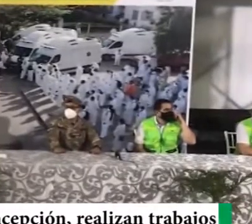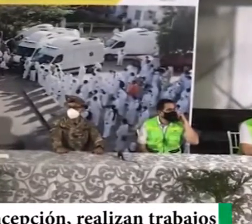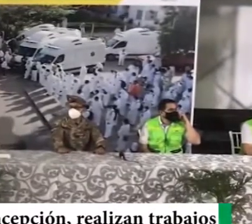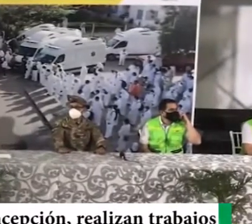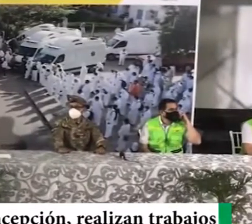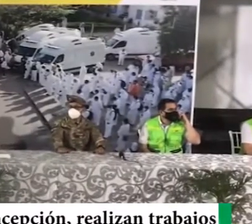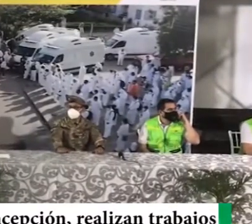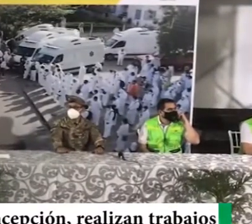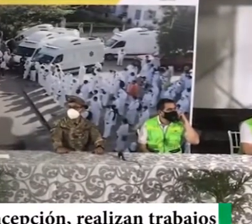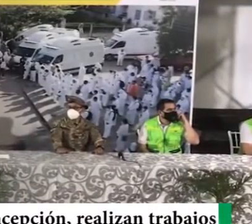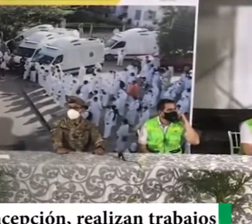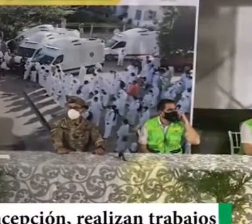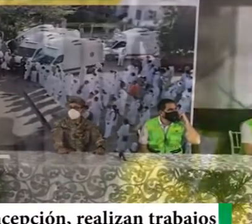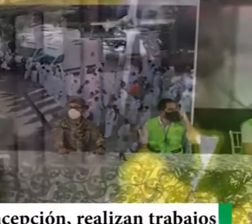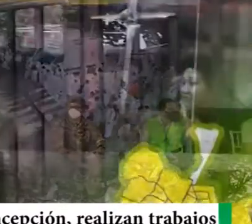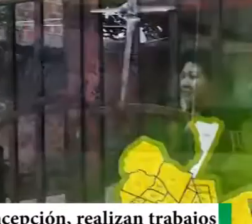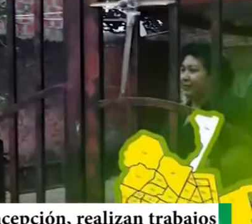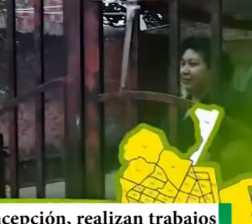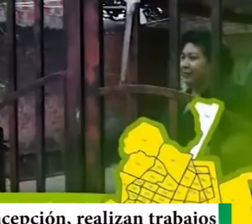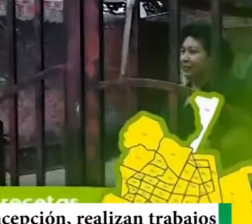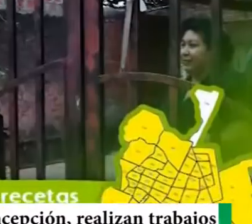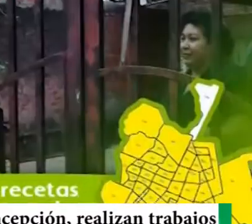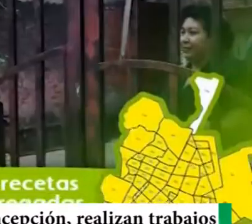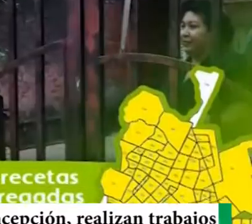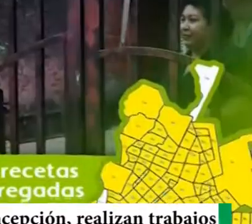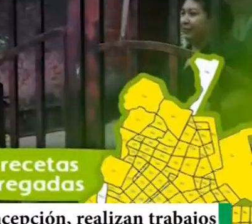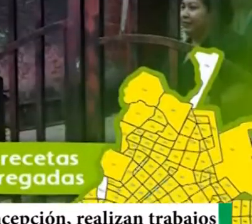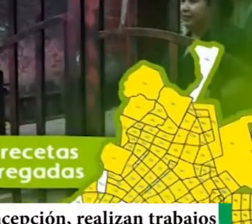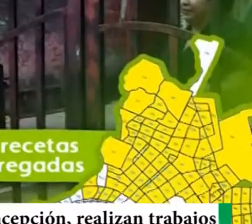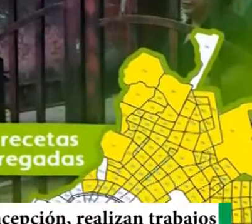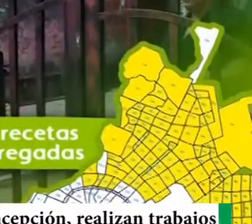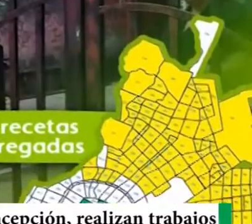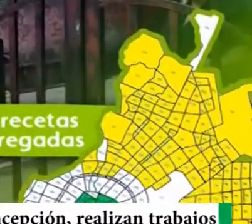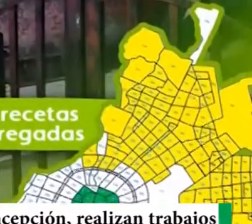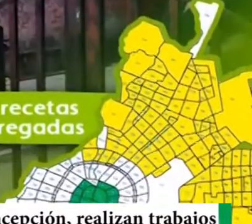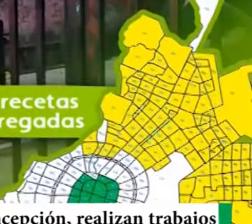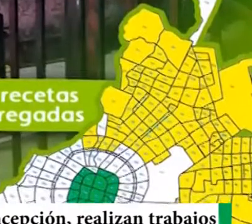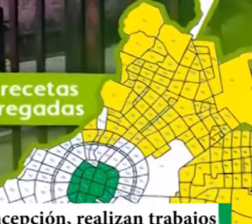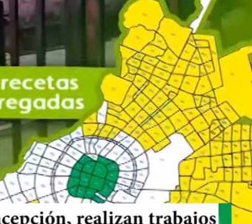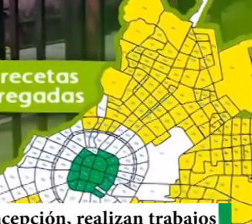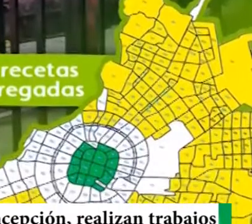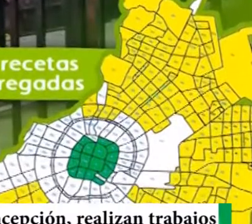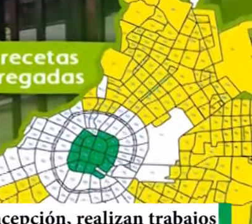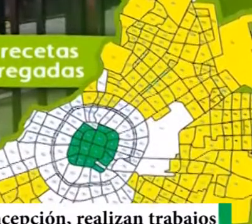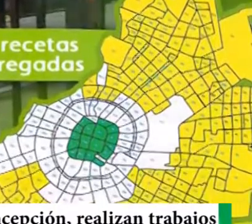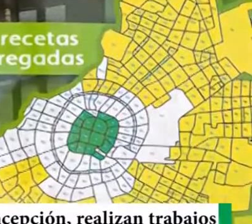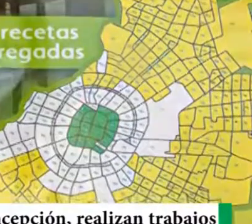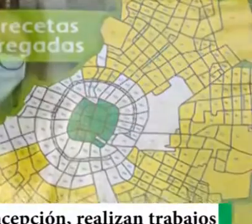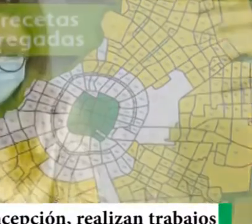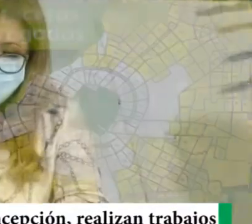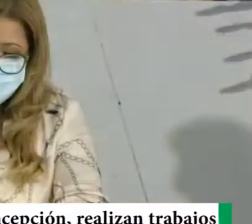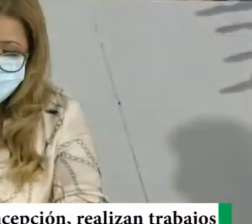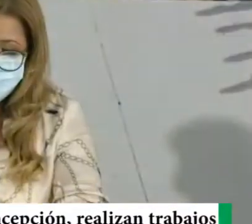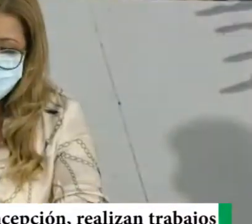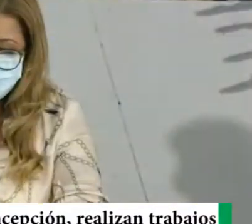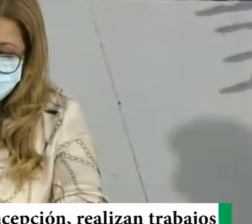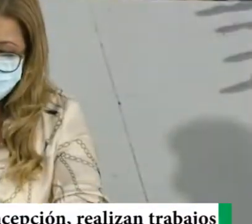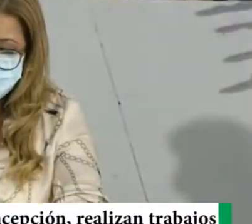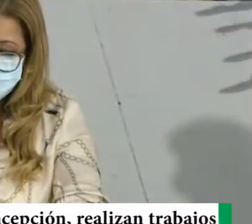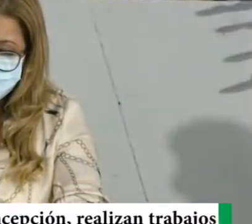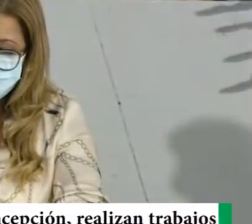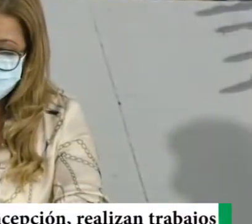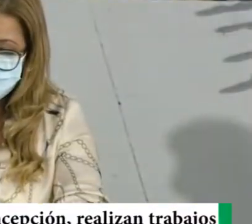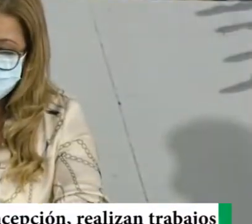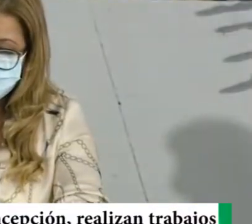,309 recetas, entregadas, casa por casa, en casi la totalidad, de la ciudad. Hemos visitado, con